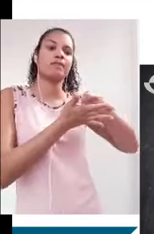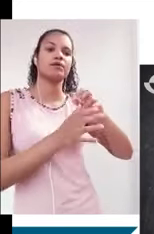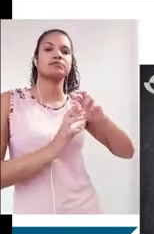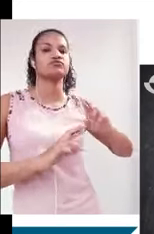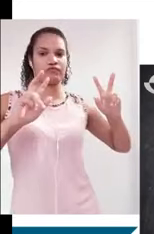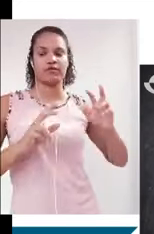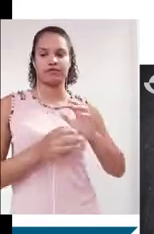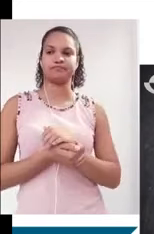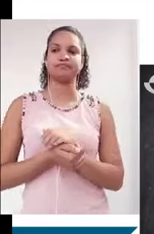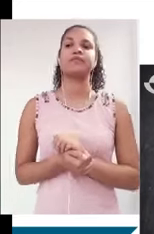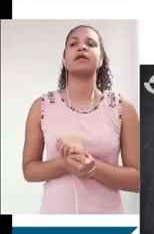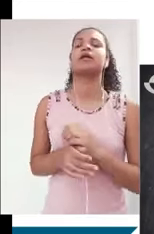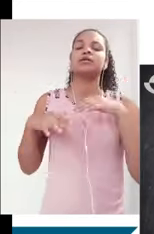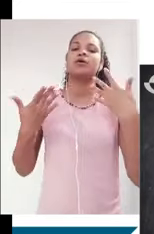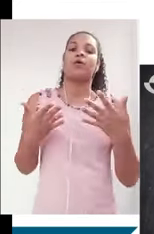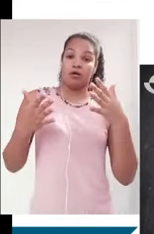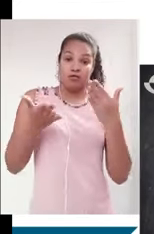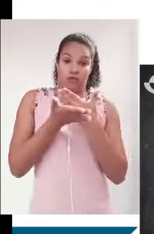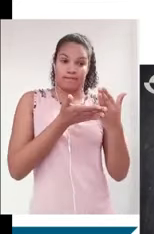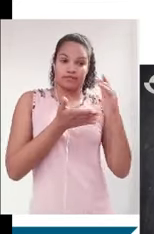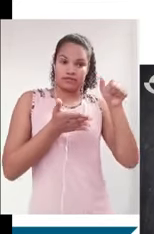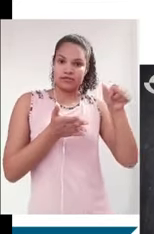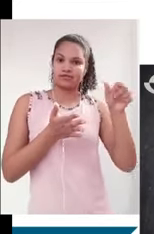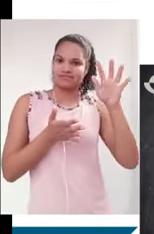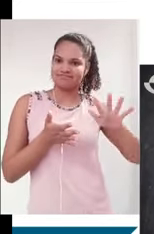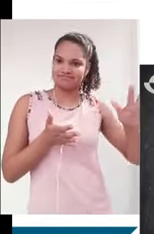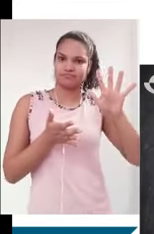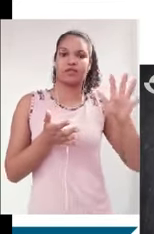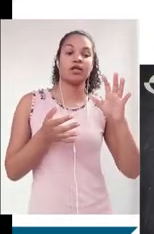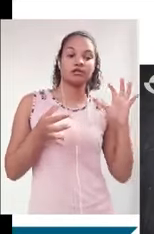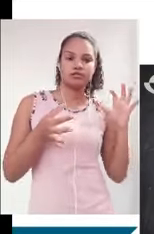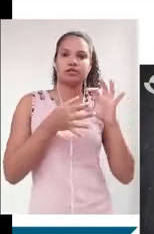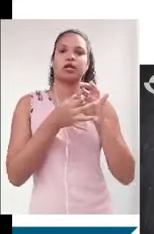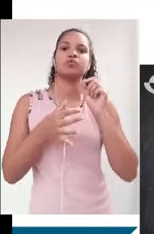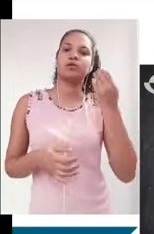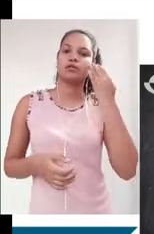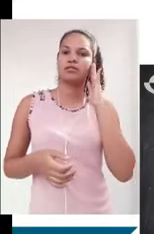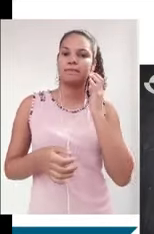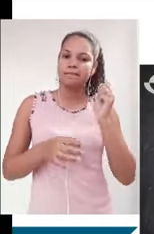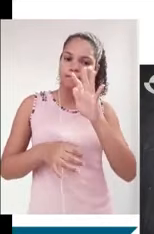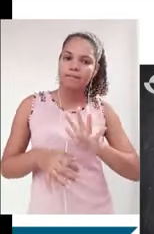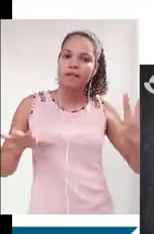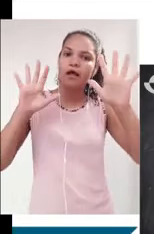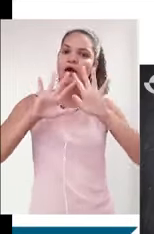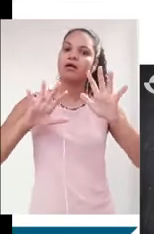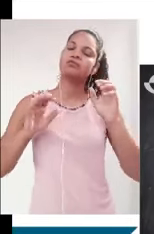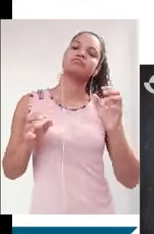partir desse propósito, a partir desse elemento, hoje a nossa aula vai ser em relação à interpretação do tema. Quais são as estratégias